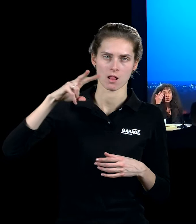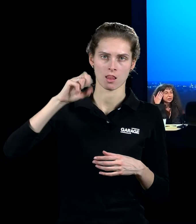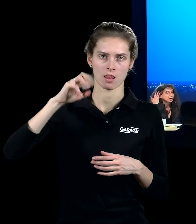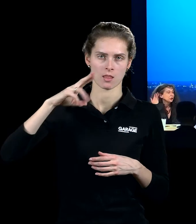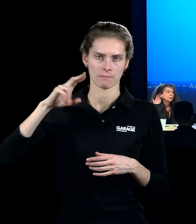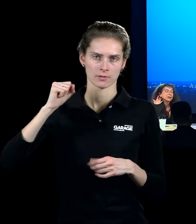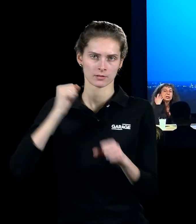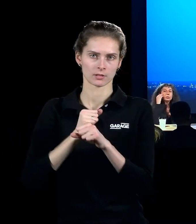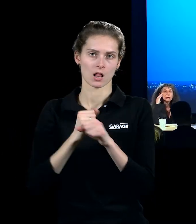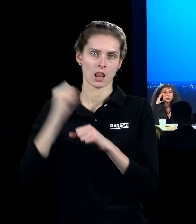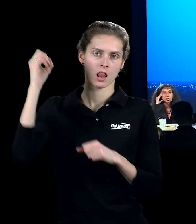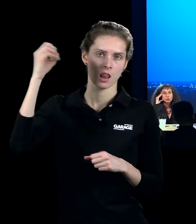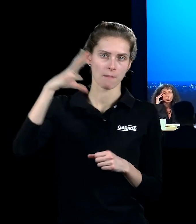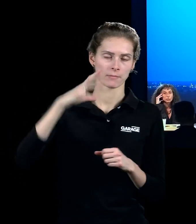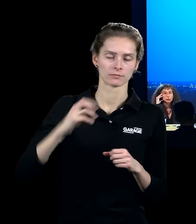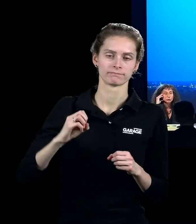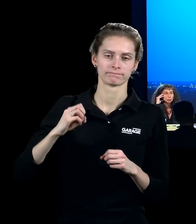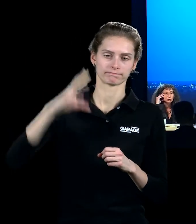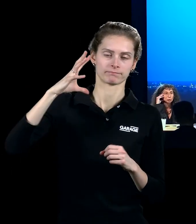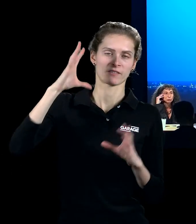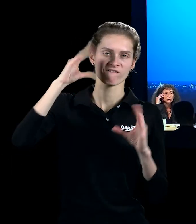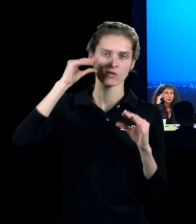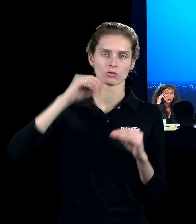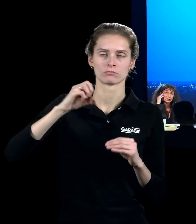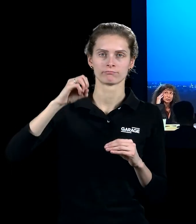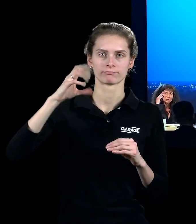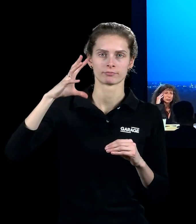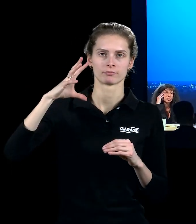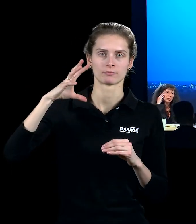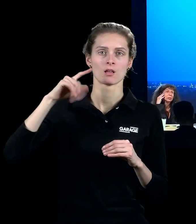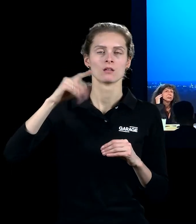загорается вечером, и лампа, которая для него символизирует то, что вот этот